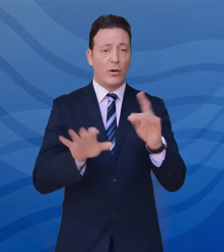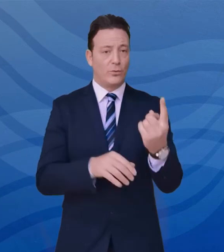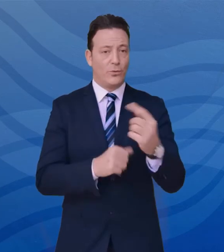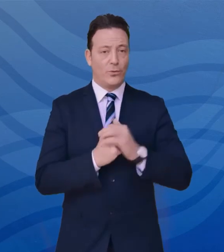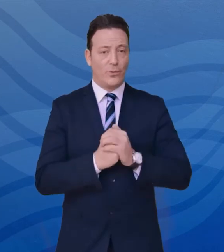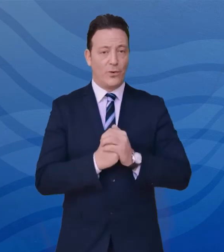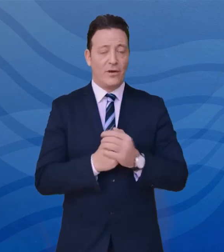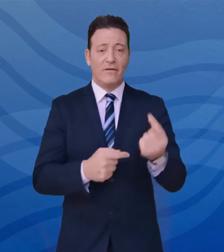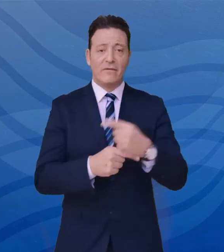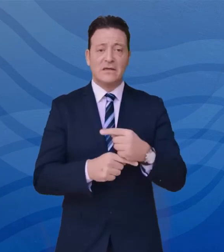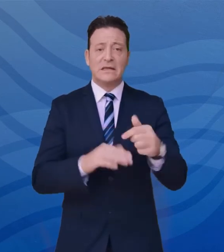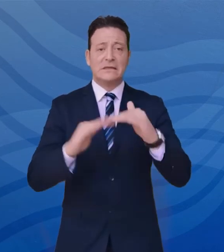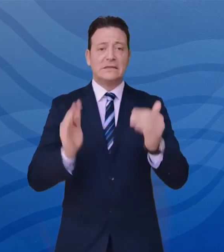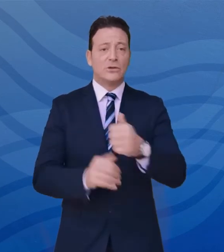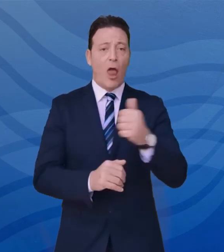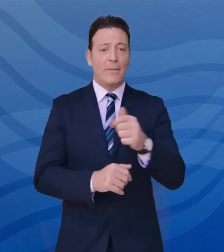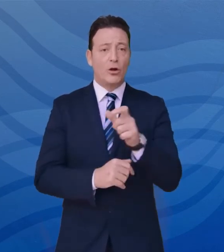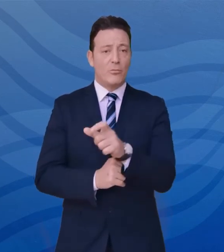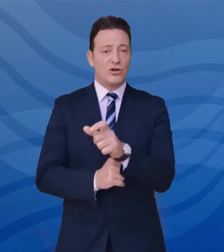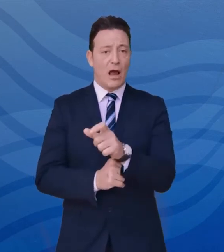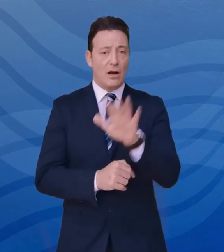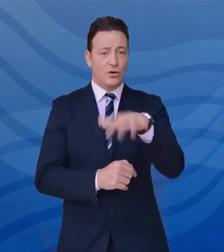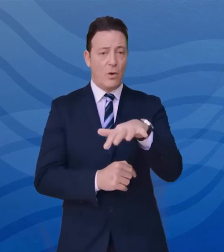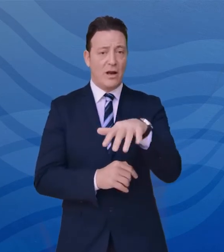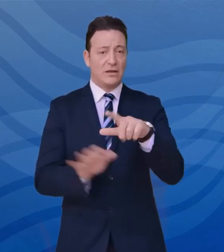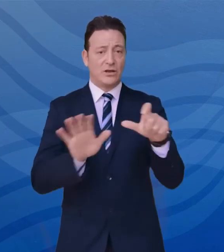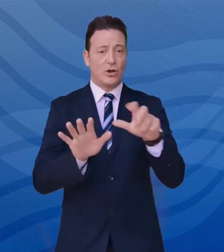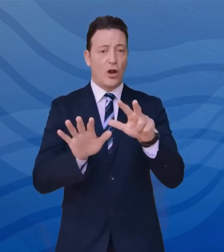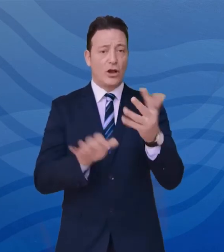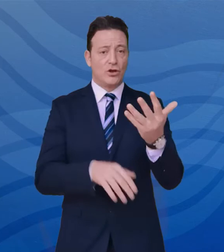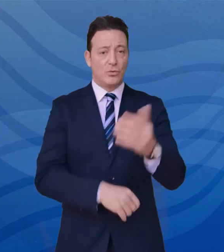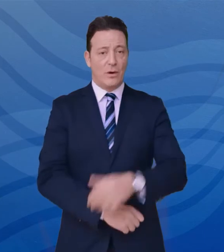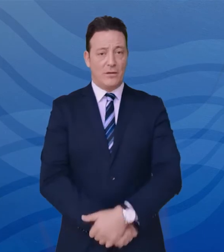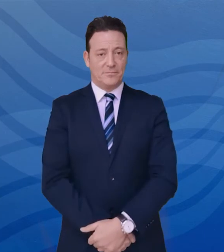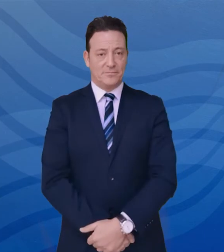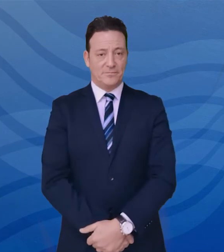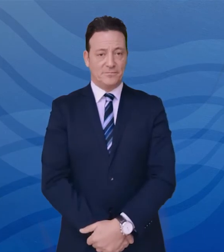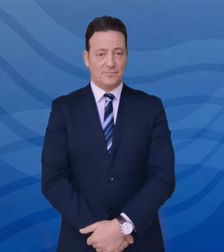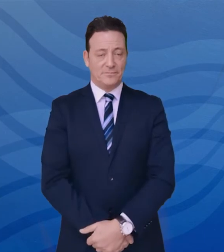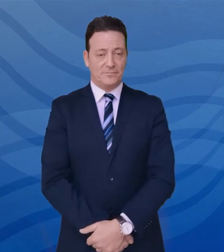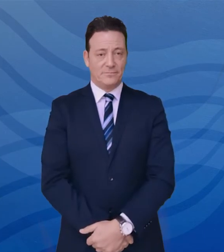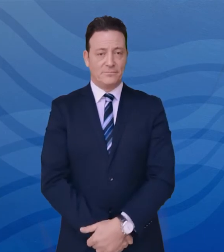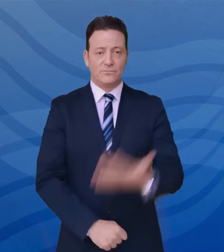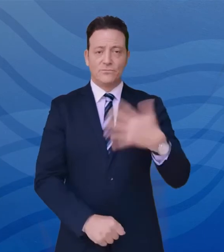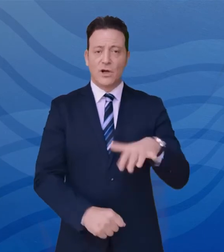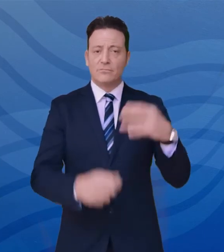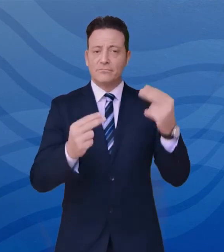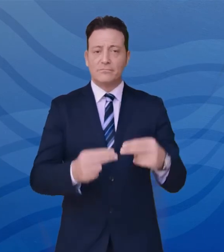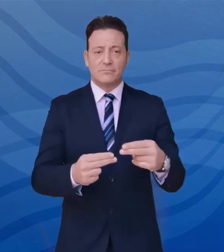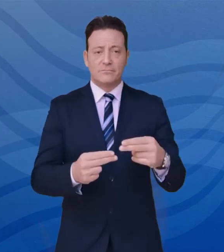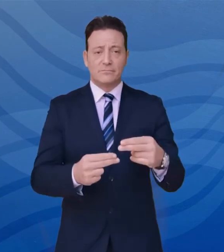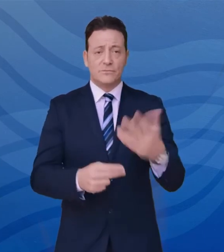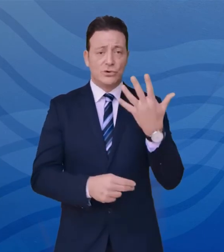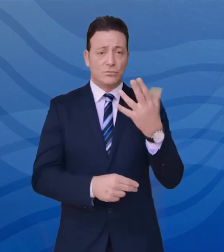mentre quelli in isolamento domiciliare sono 5.785. Sono stati registrati 5